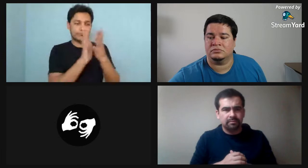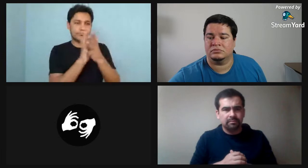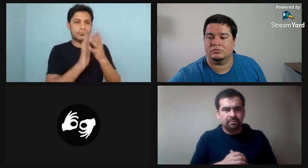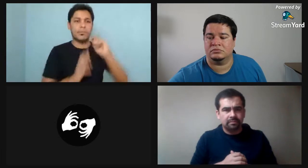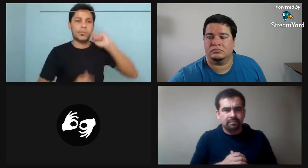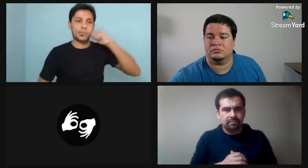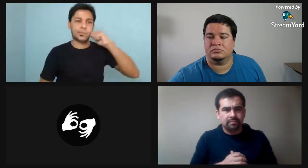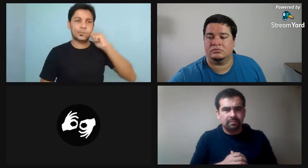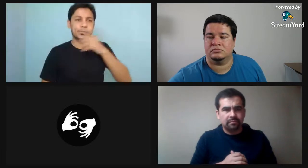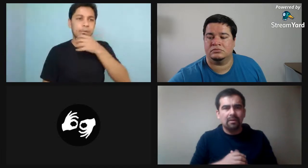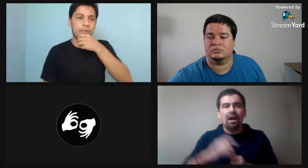¿Qué?